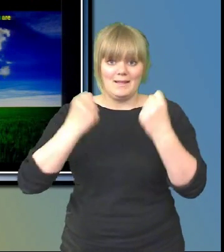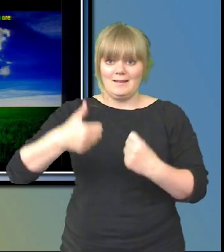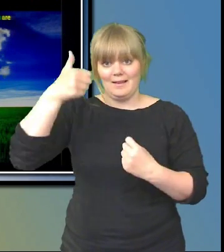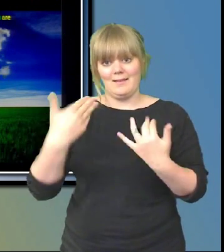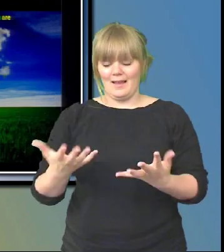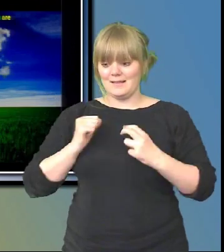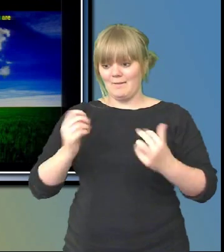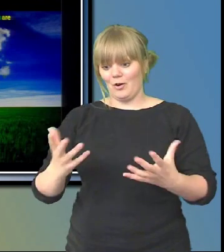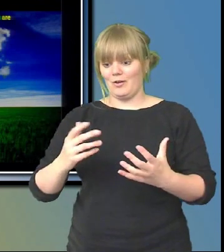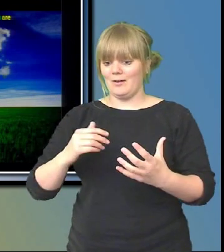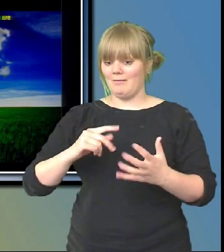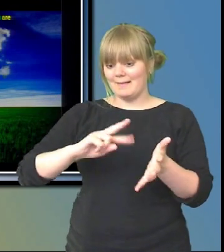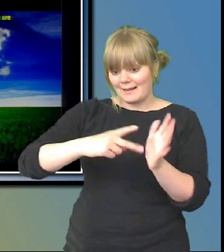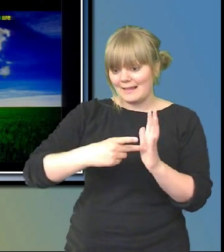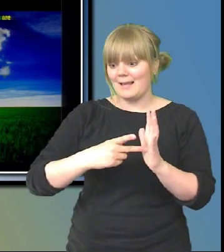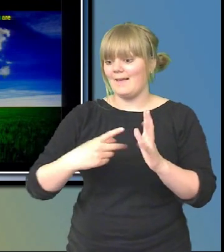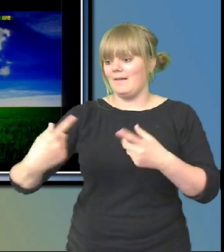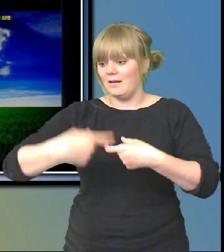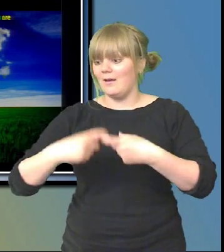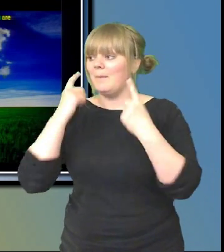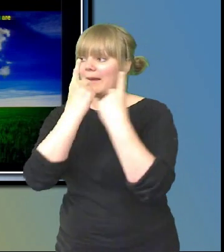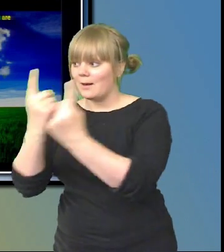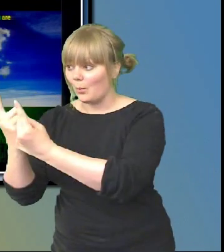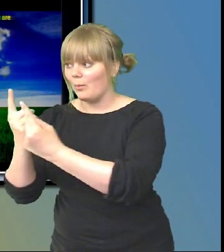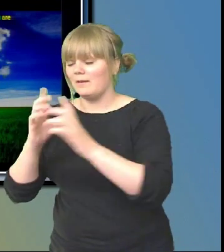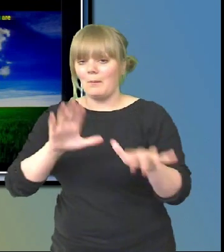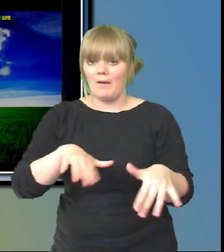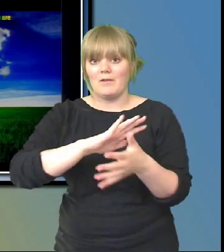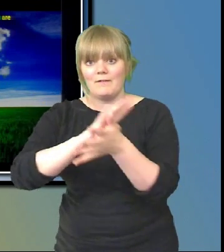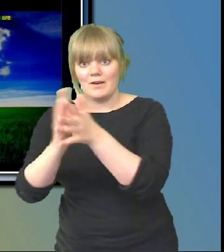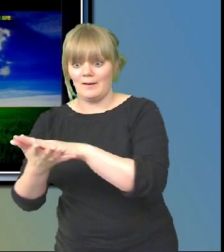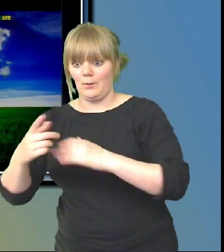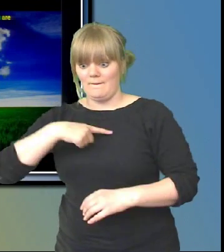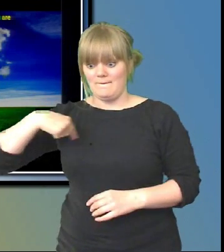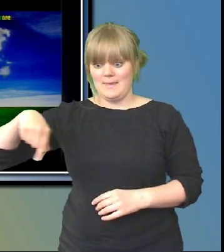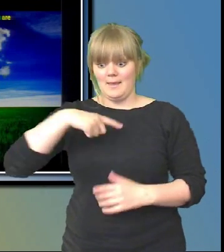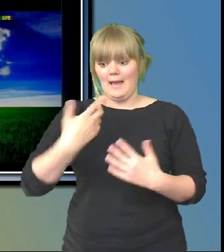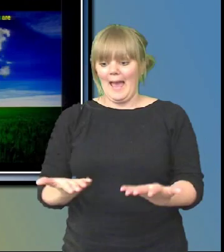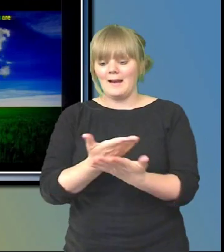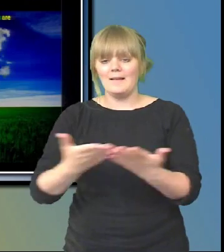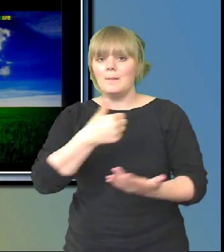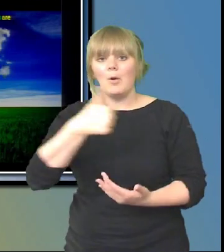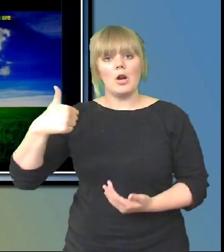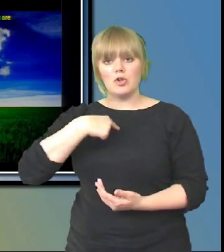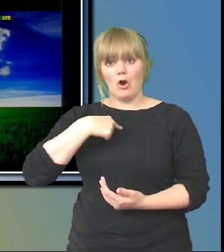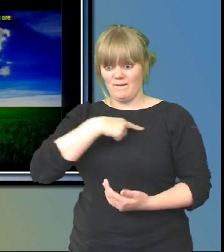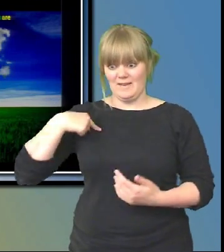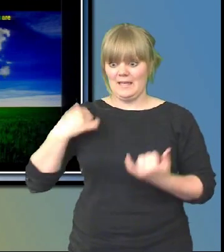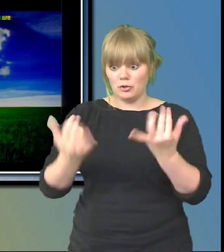kopplat till oss människor är att vi är mer än jag. Vi har sånt individfokus idag, vi glömmer alla andra